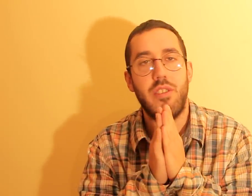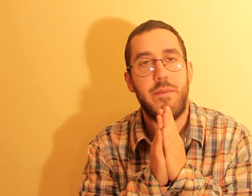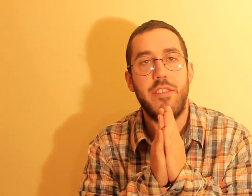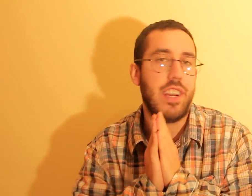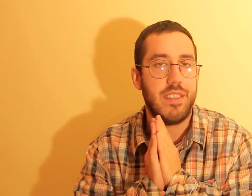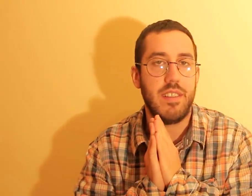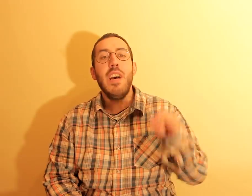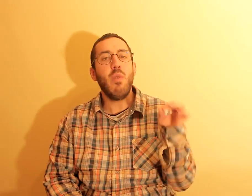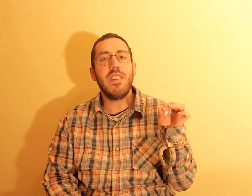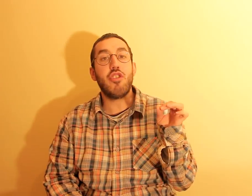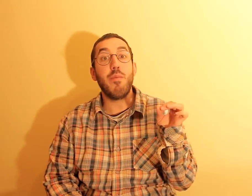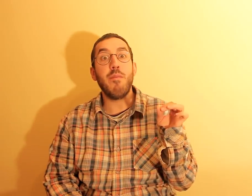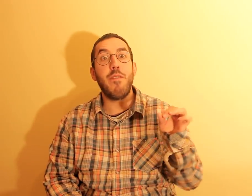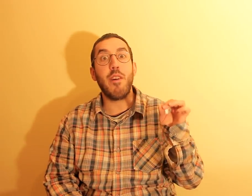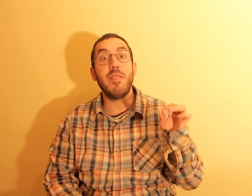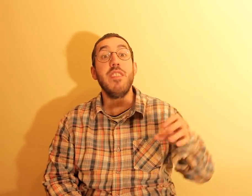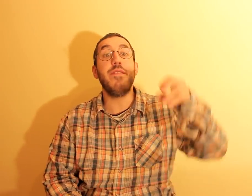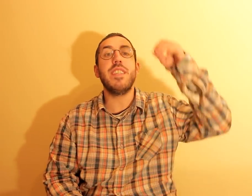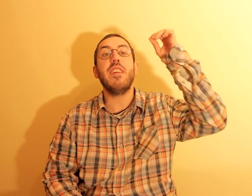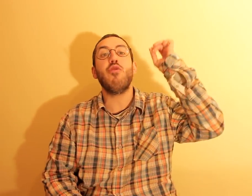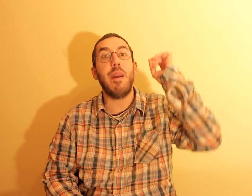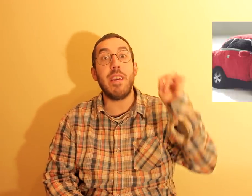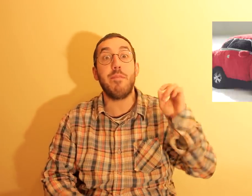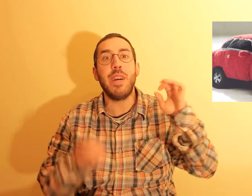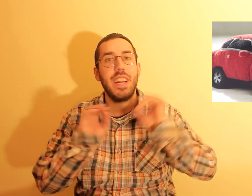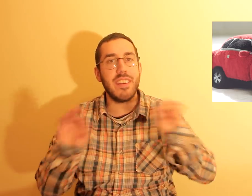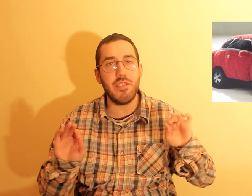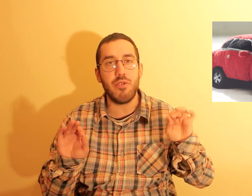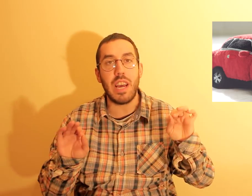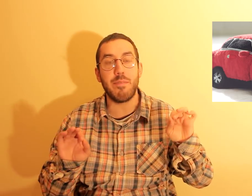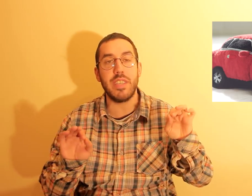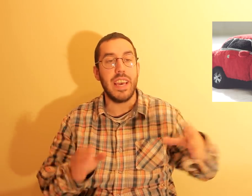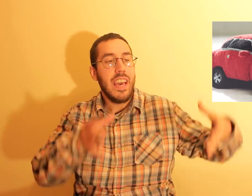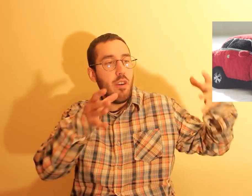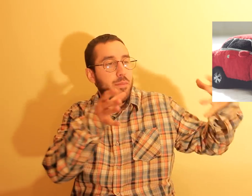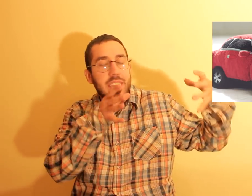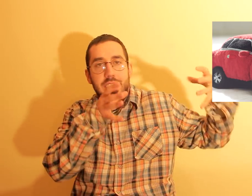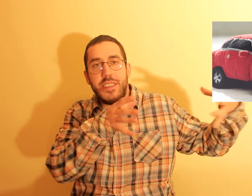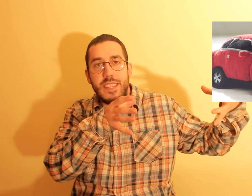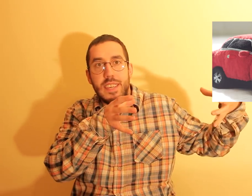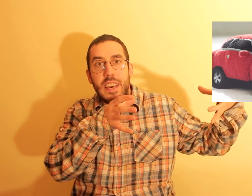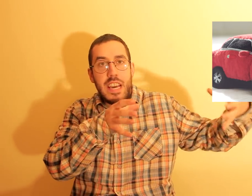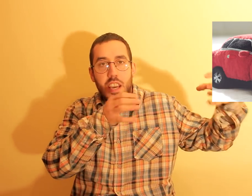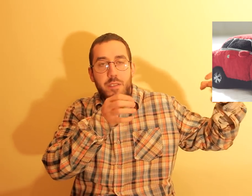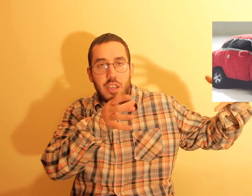9 filhos era dele. A Wanda descobriu uma forma de fazer os bebés parar de chorar. Pois é, é um brinquedo assim, e aquilo vai-se,